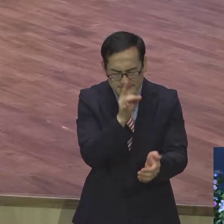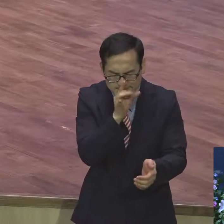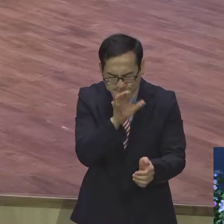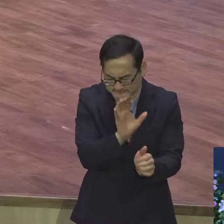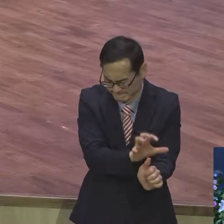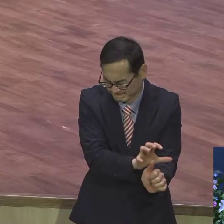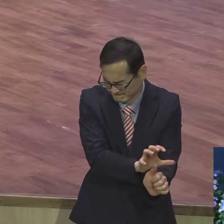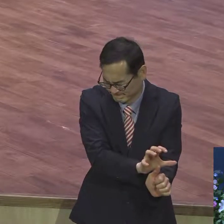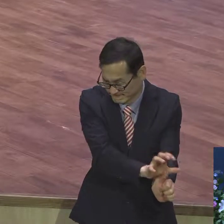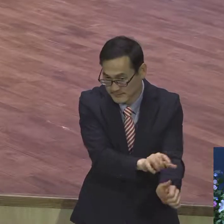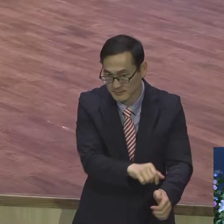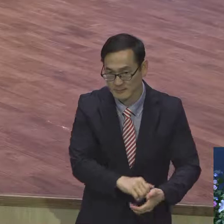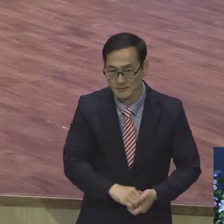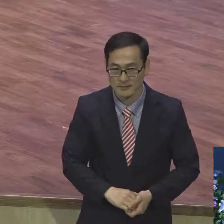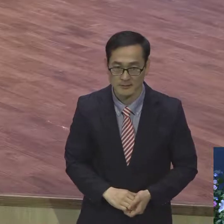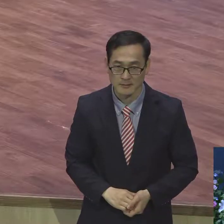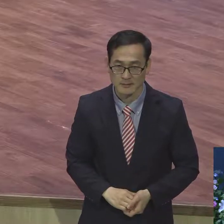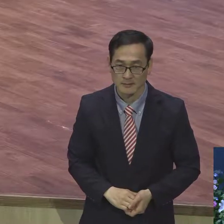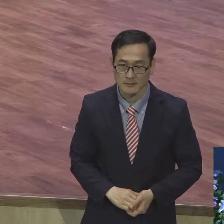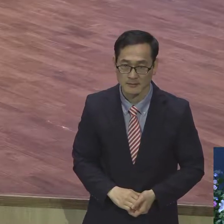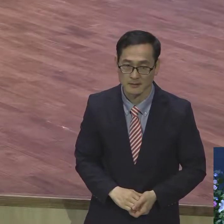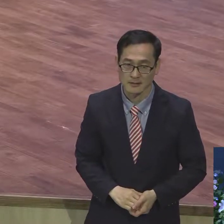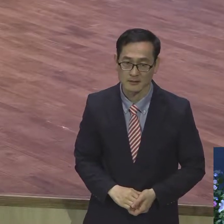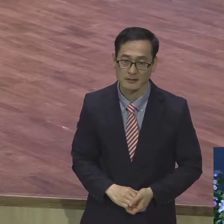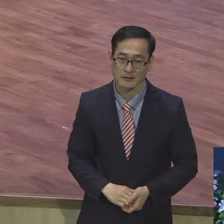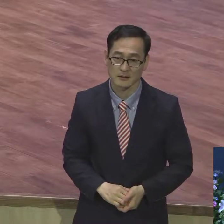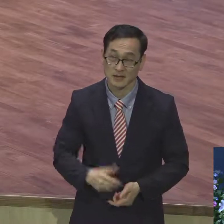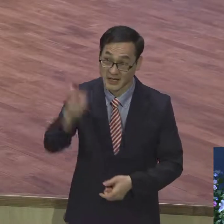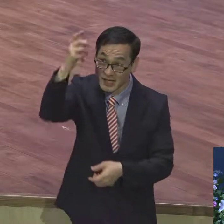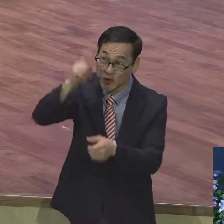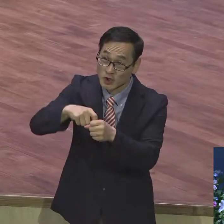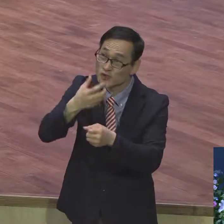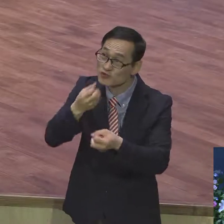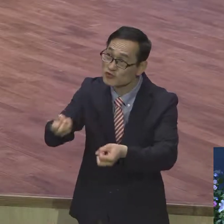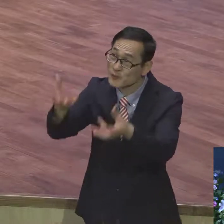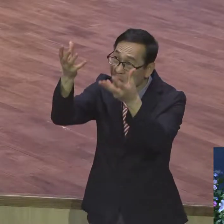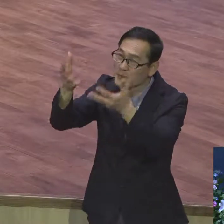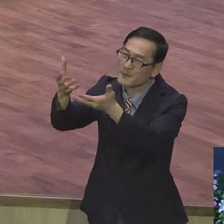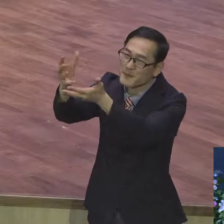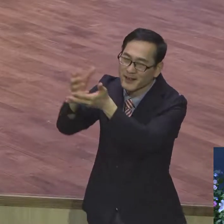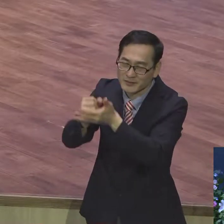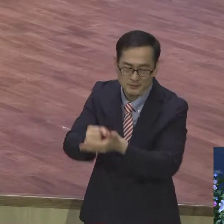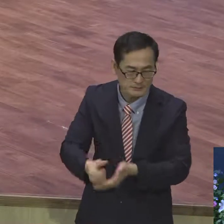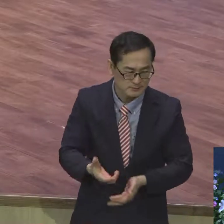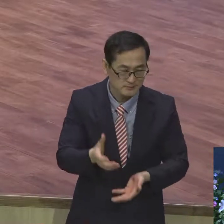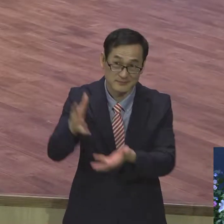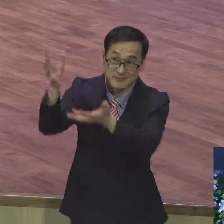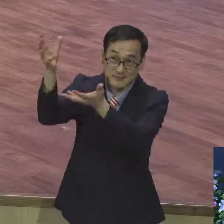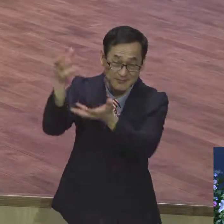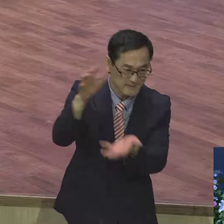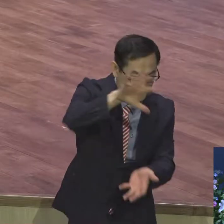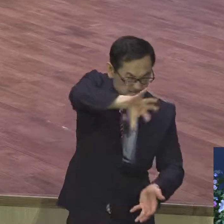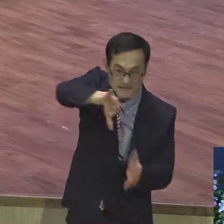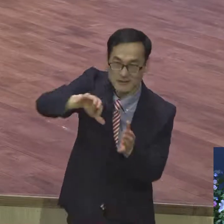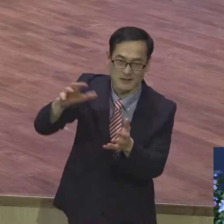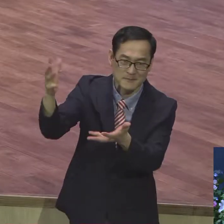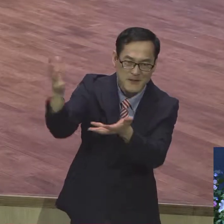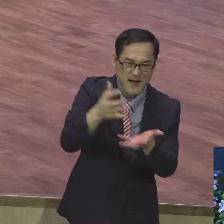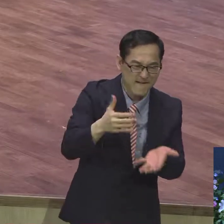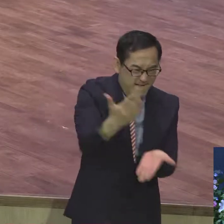어마어마한 천사가 허무하는 영적축복 못 누리도록 공격합니다. 아니 뭐